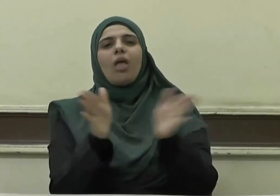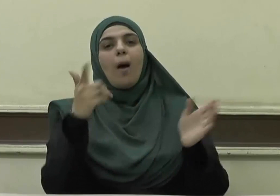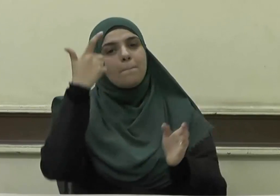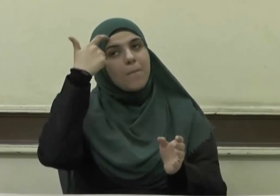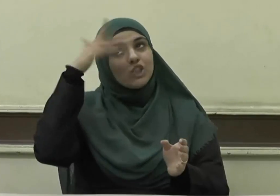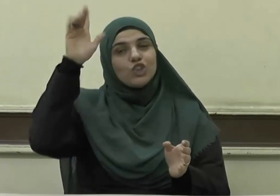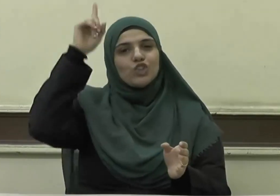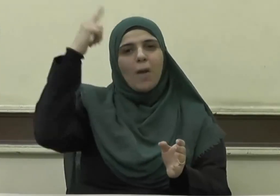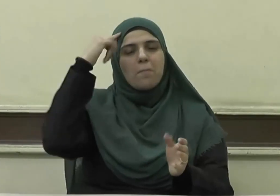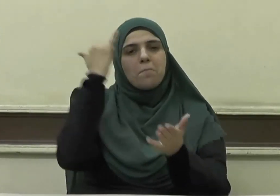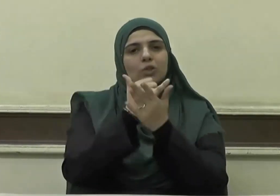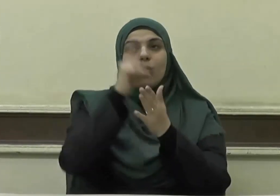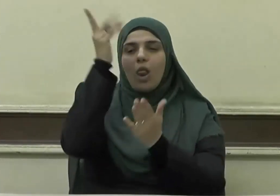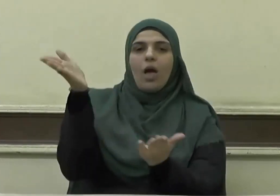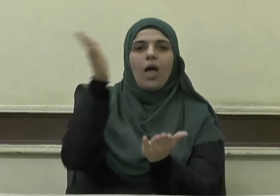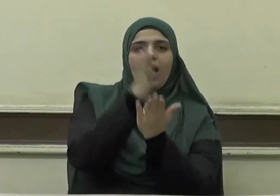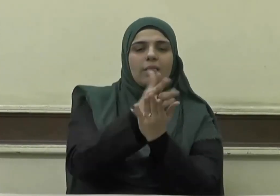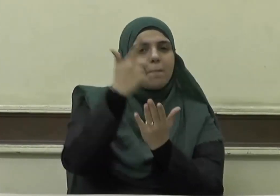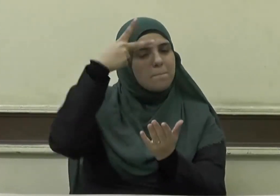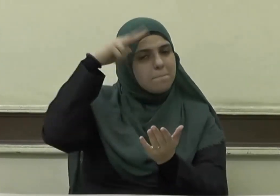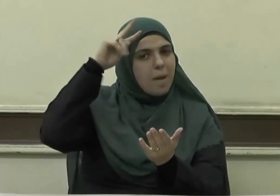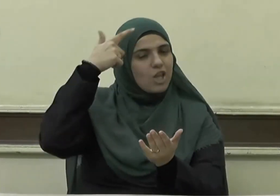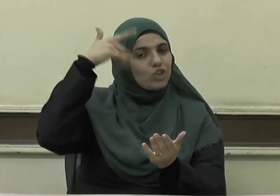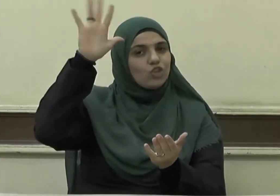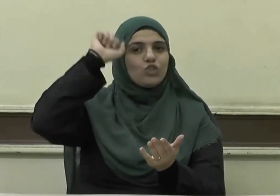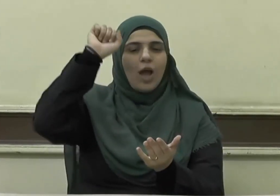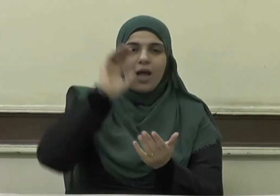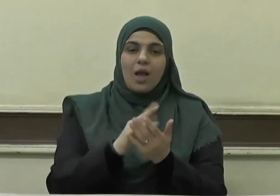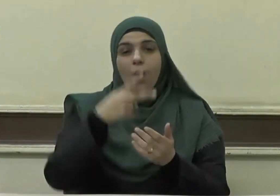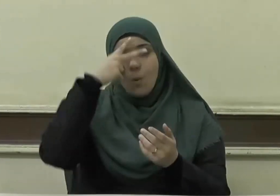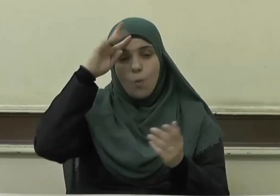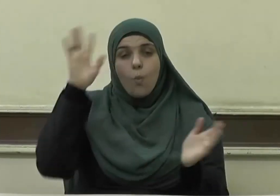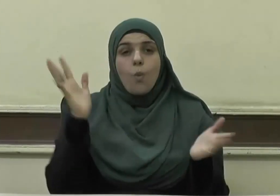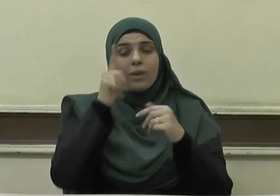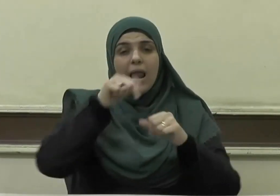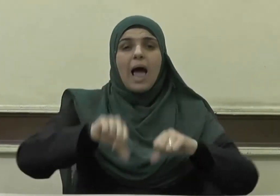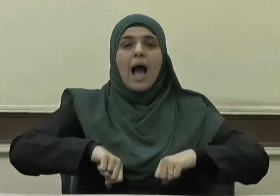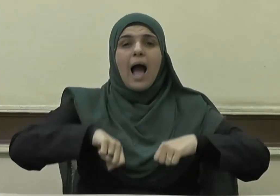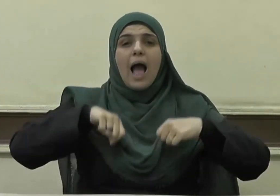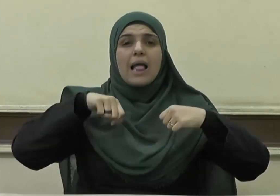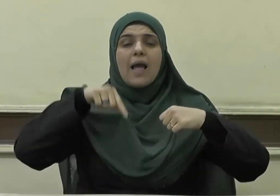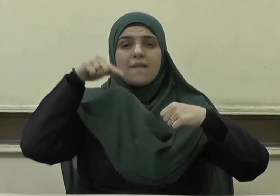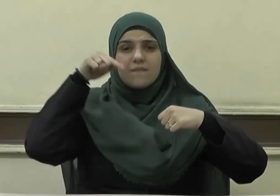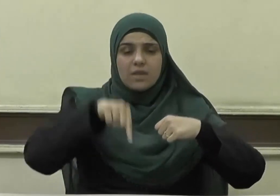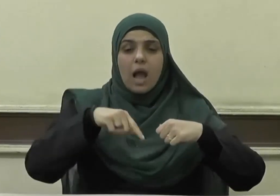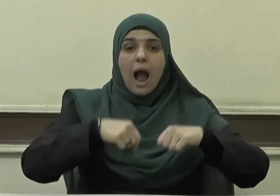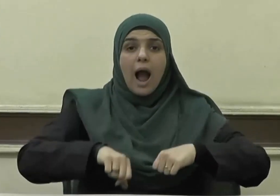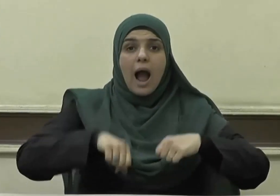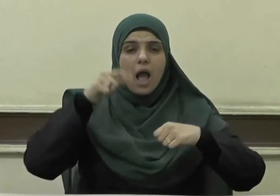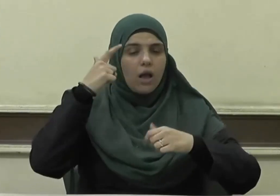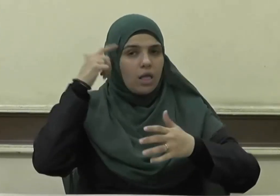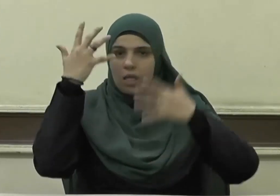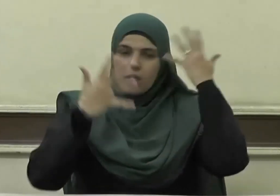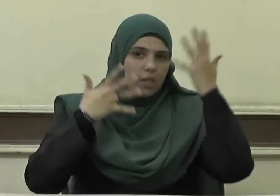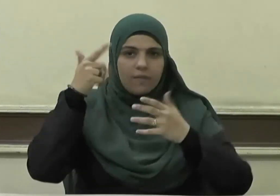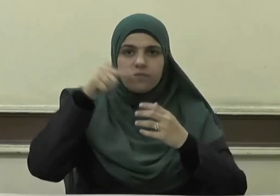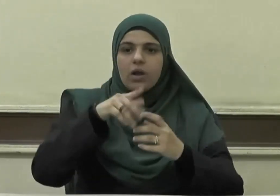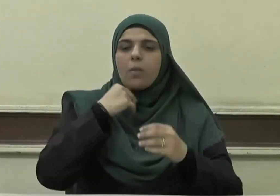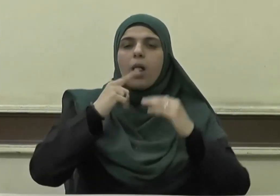ويهدي من يشاء ومنها الحياة المضطربة غير المستقرة